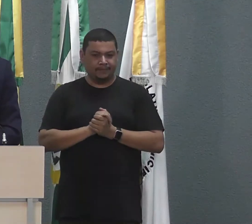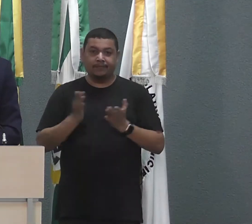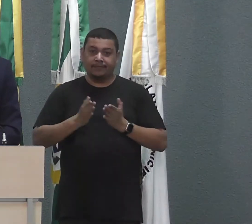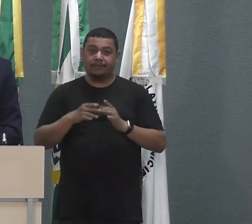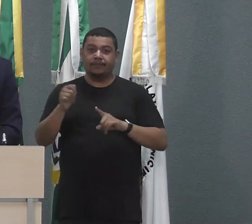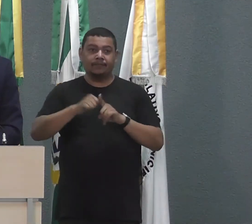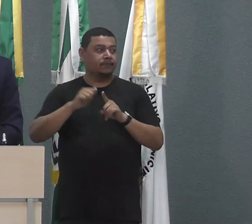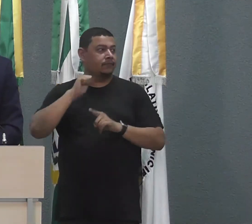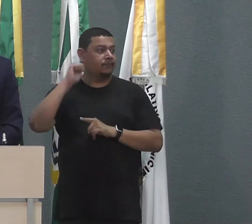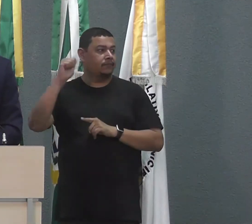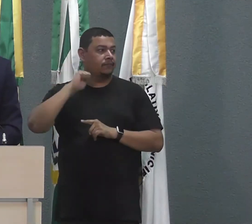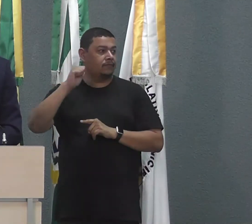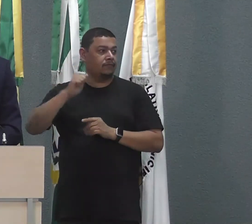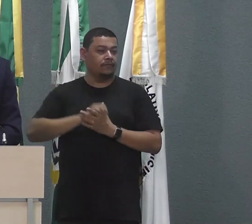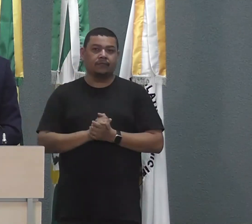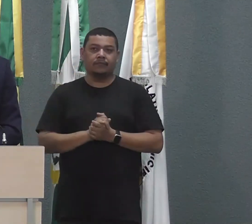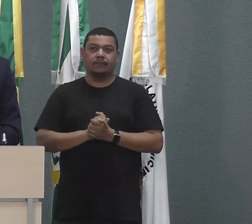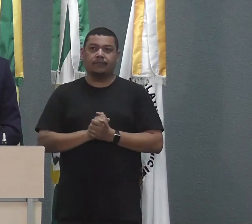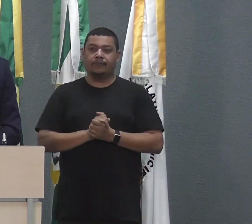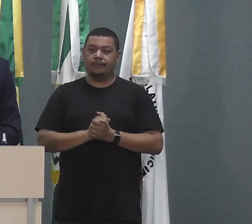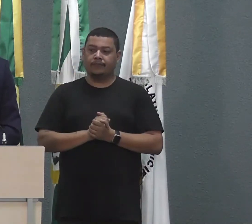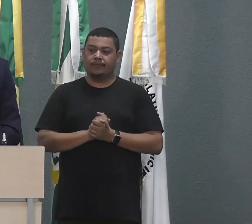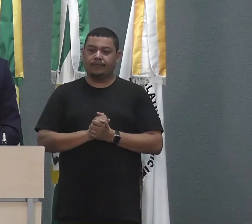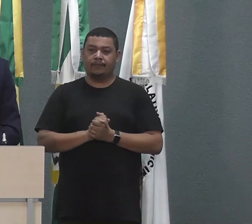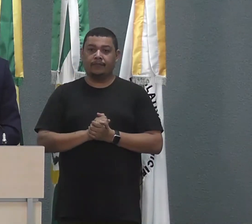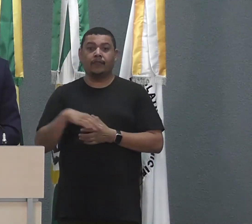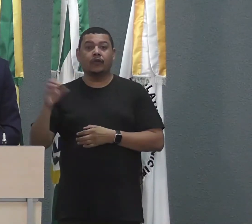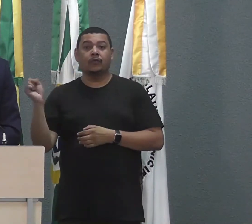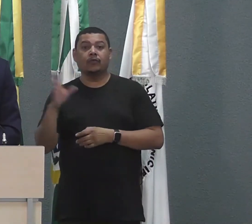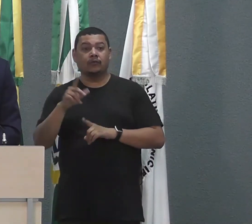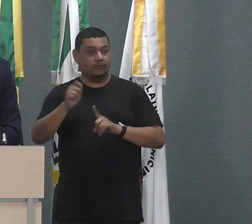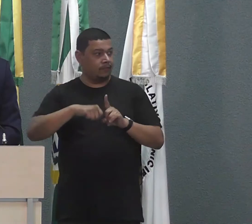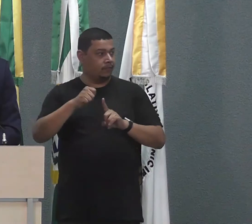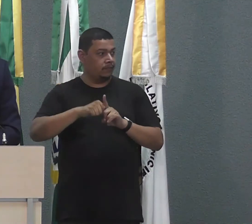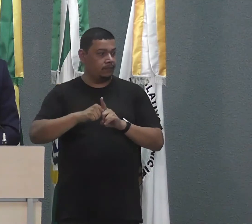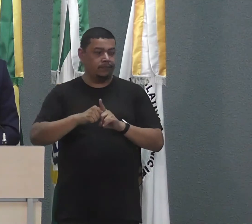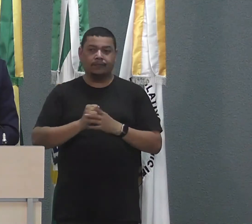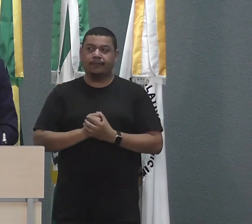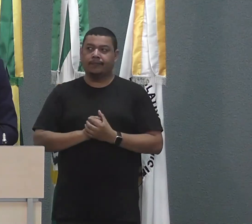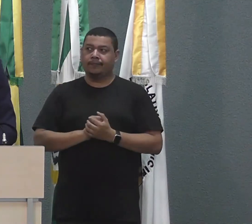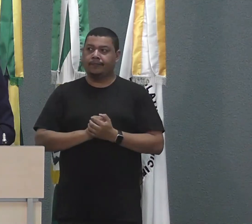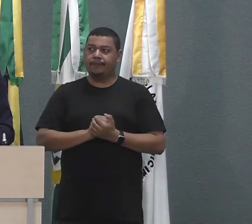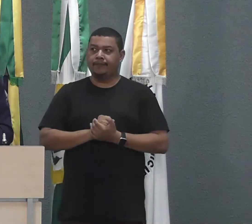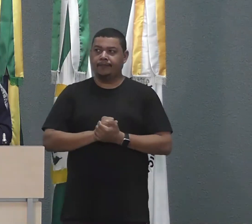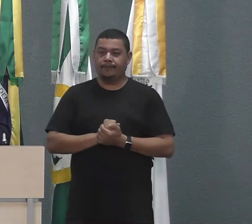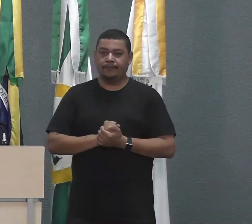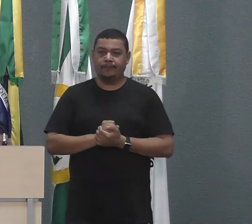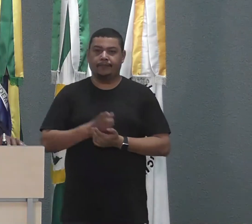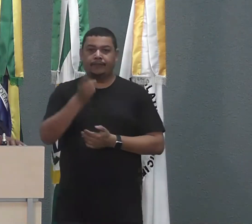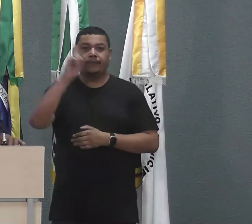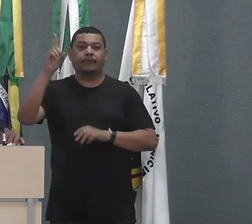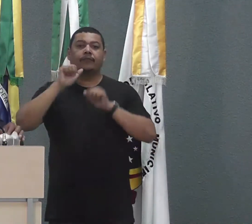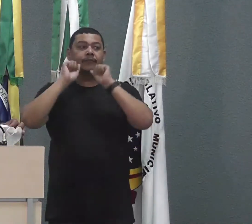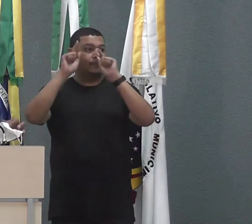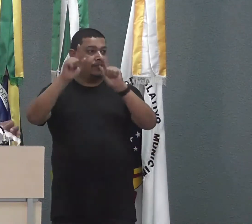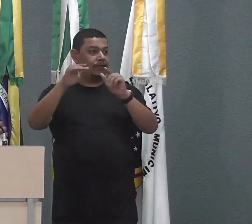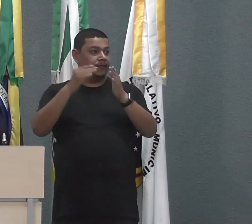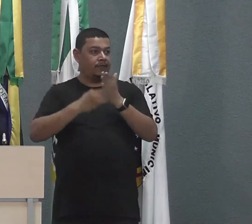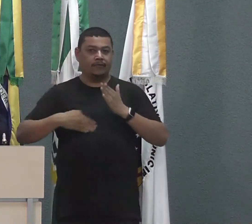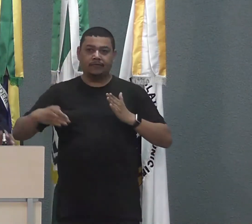abril, que venha um novo mês aí pela frente, tá? Deus abençoe a todos,